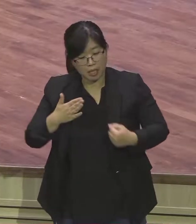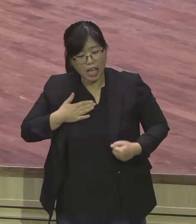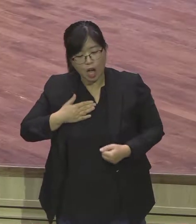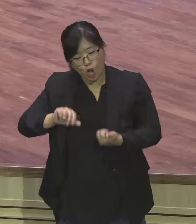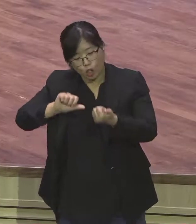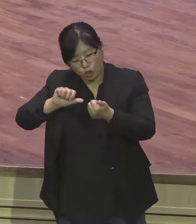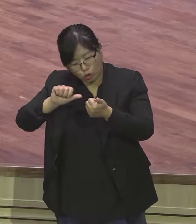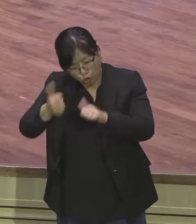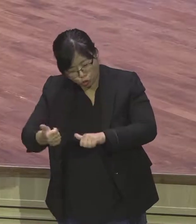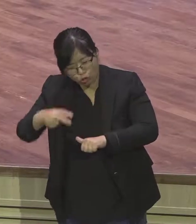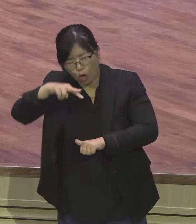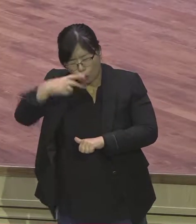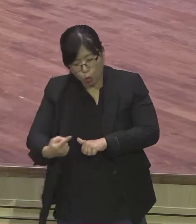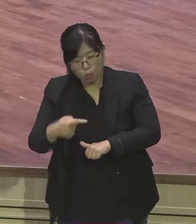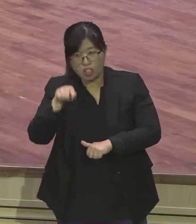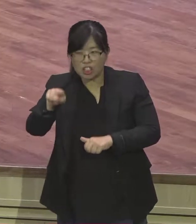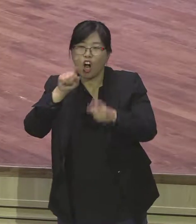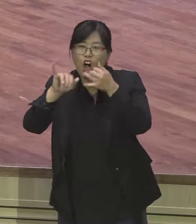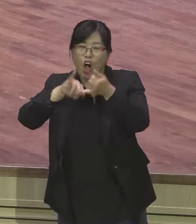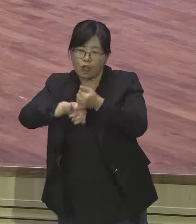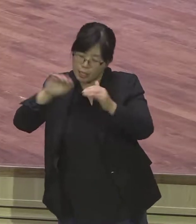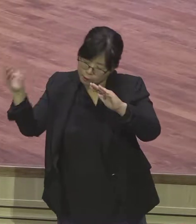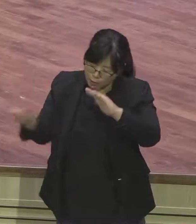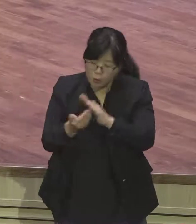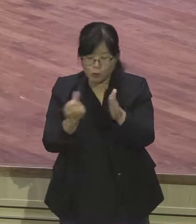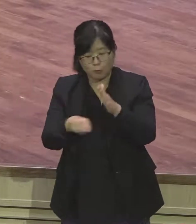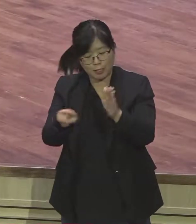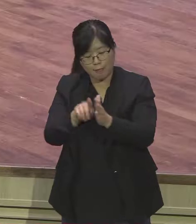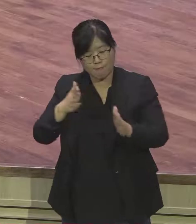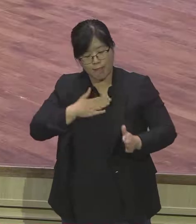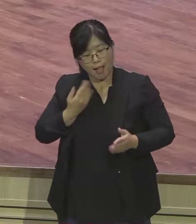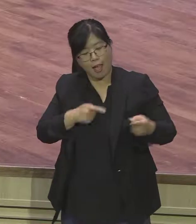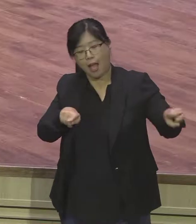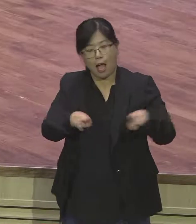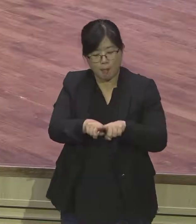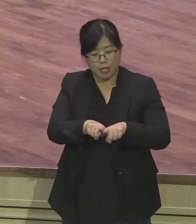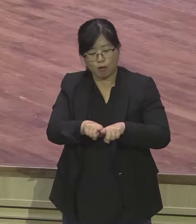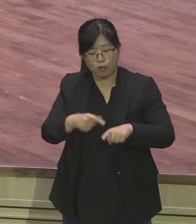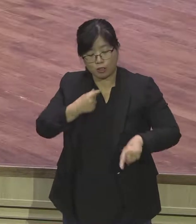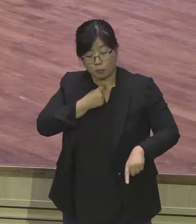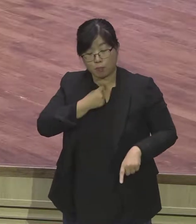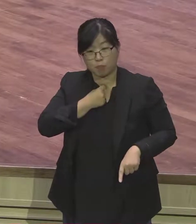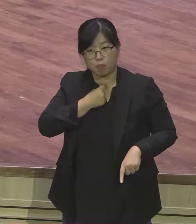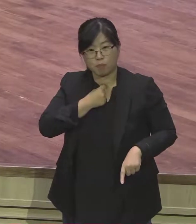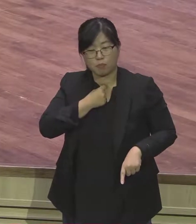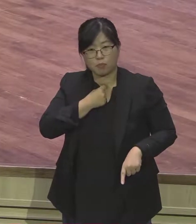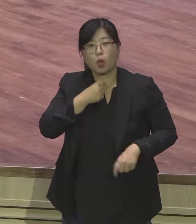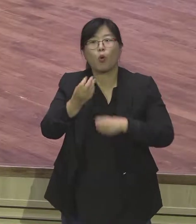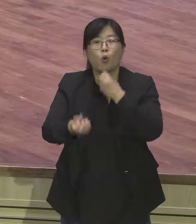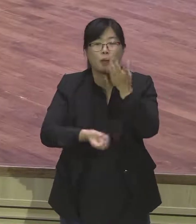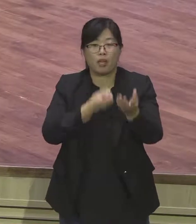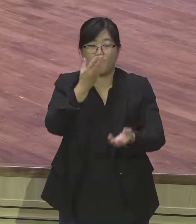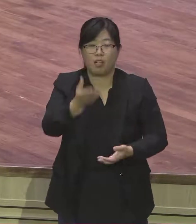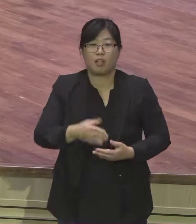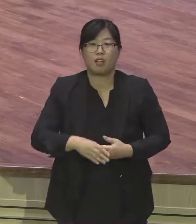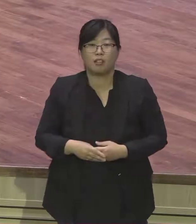확실해 찬 언약을 말하자 언약 언약 가난 땅 가야 된다 내 해골을 가난 땅 묻어둬라 이거 언약이잖아 언약